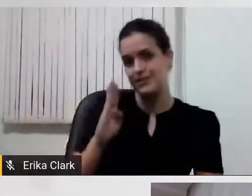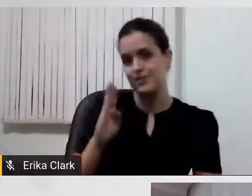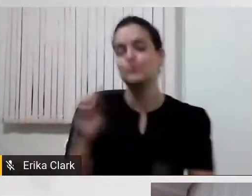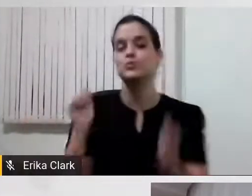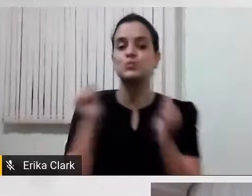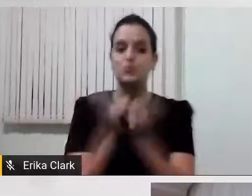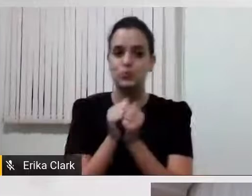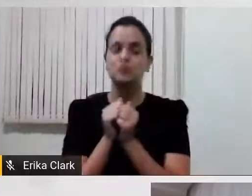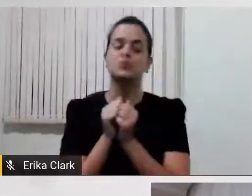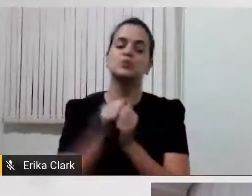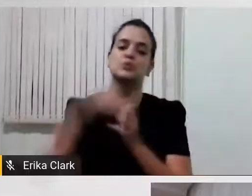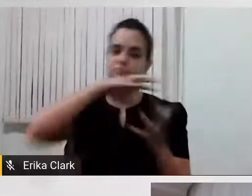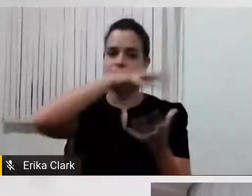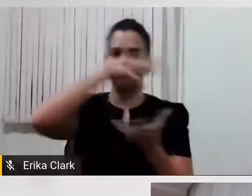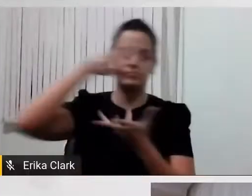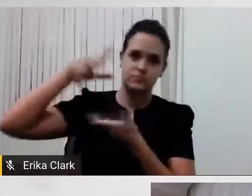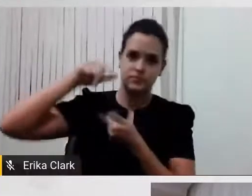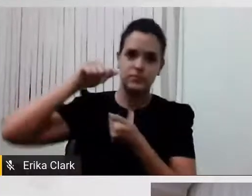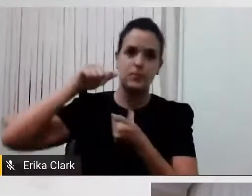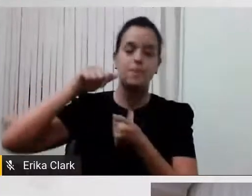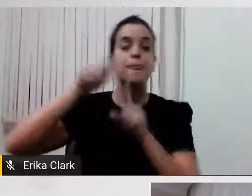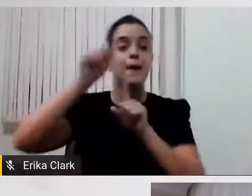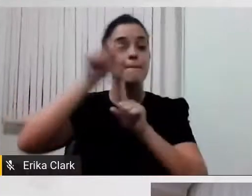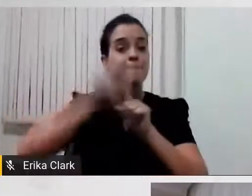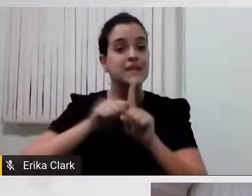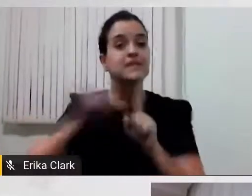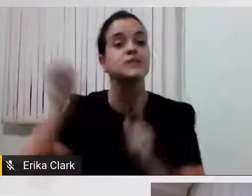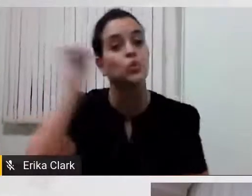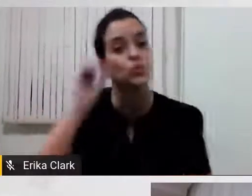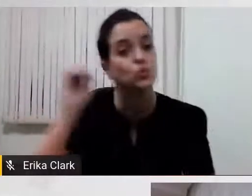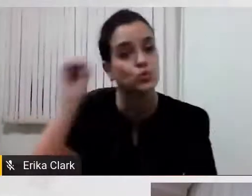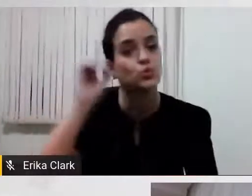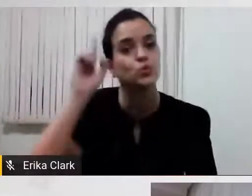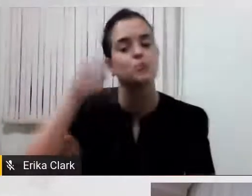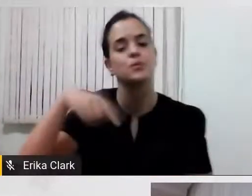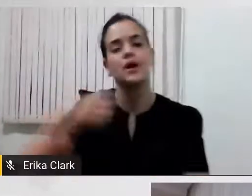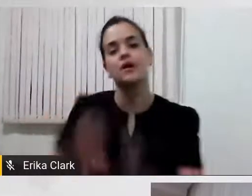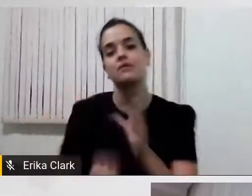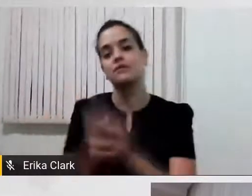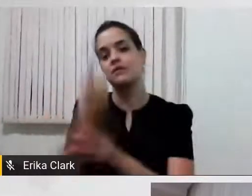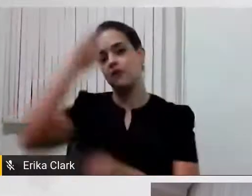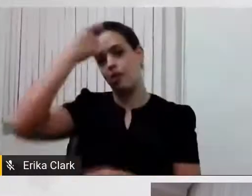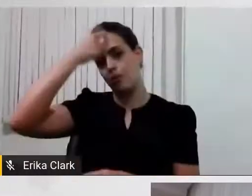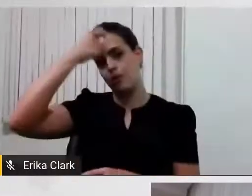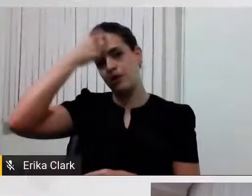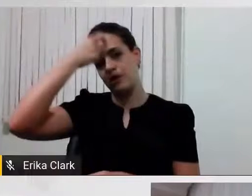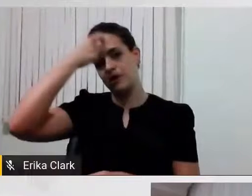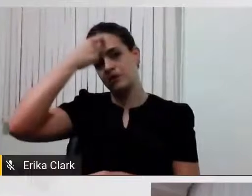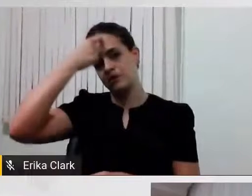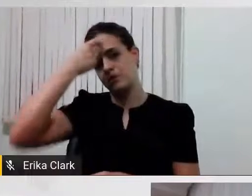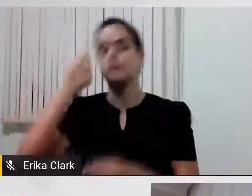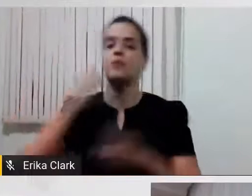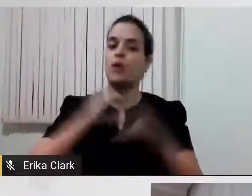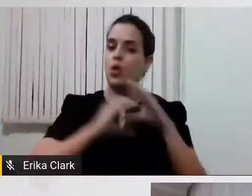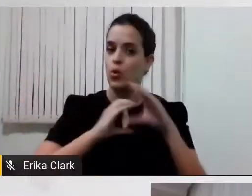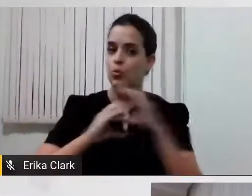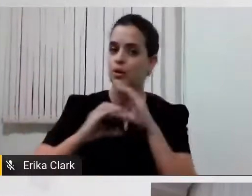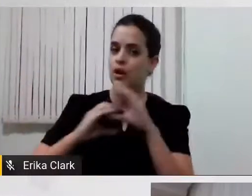coloca o mês de outubro como o mês de conscientização sobre a comunicação alternativa, e nós estamos fazendo um grande movimento